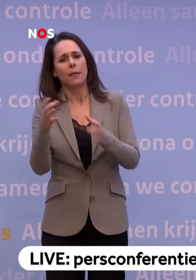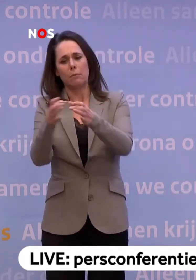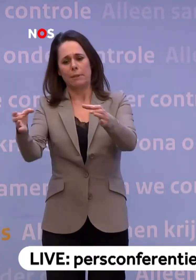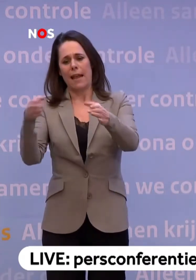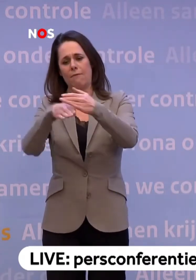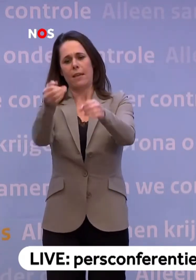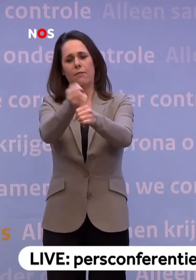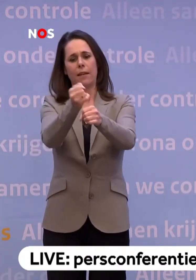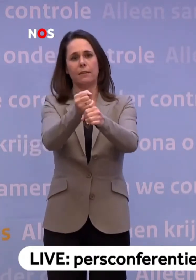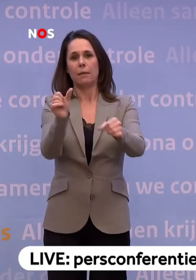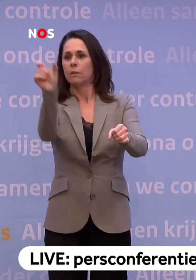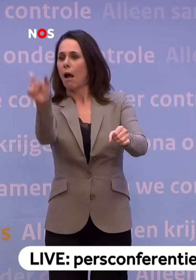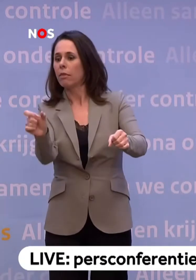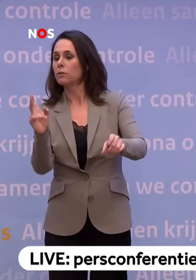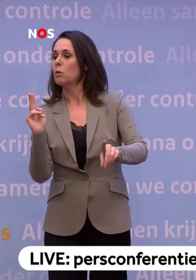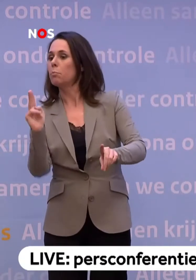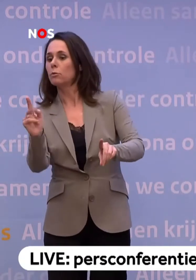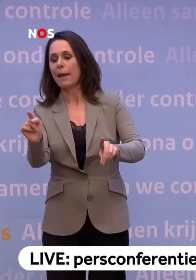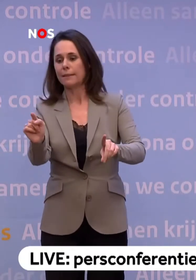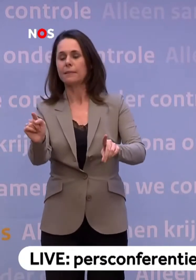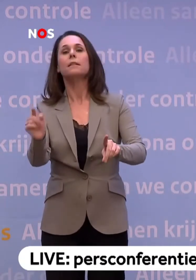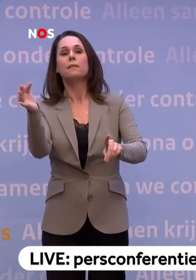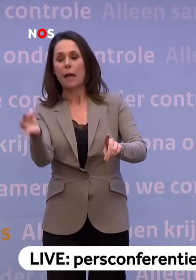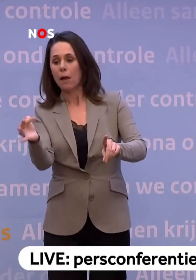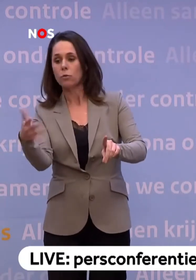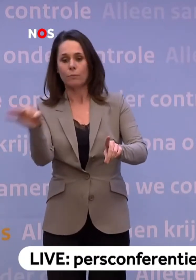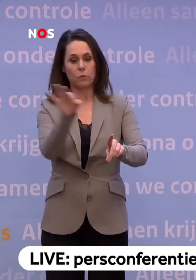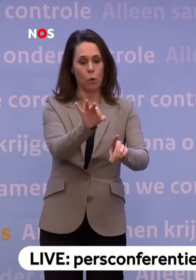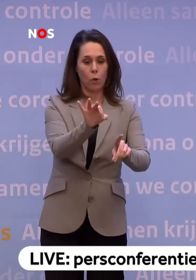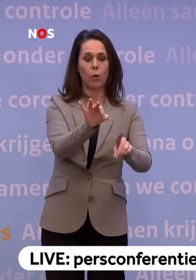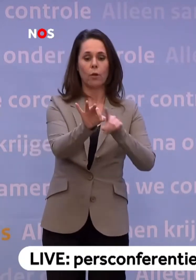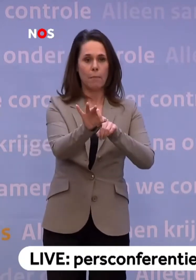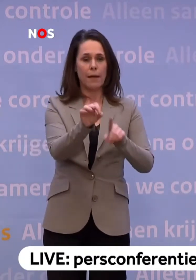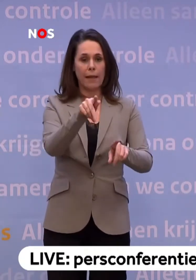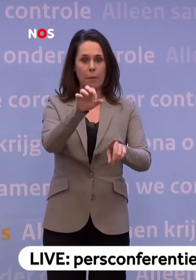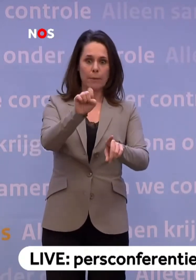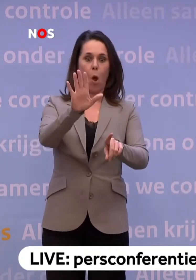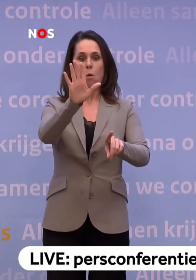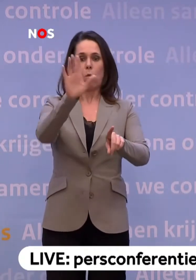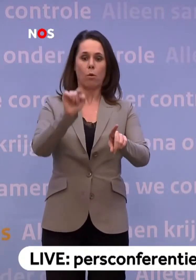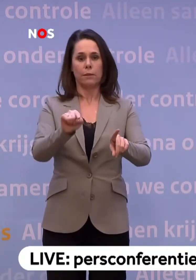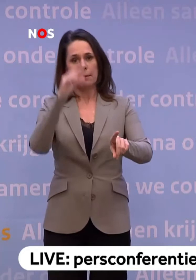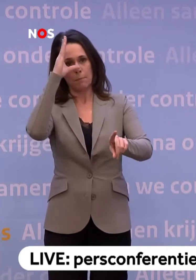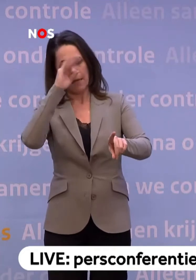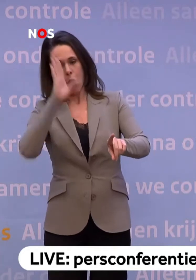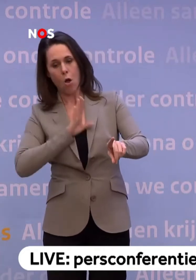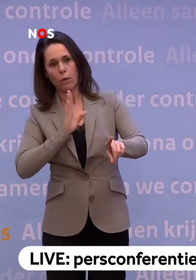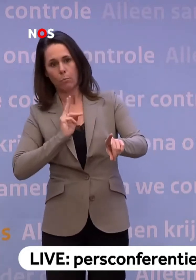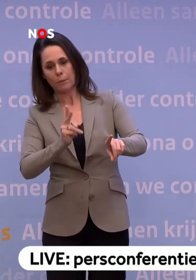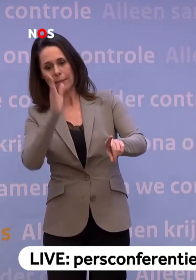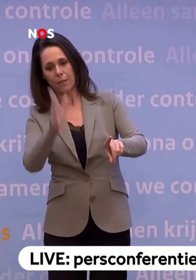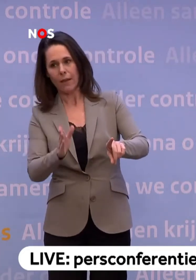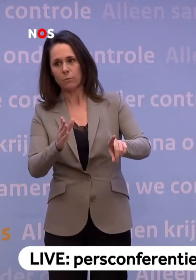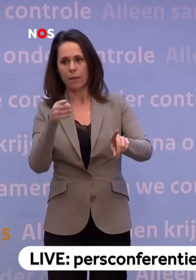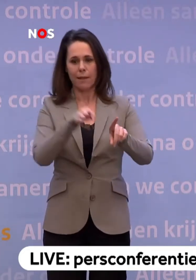besmet... ...nou, die moet dan thuis zitten, die komt dan weer terug... ...maar ja, dan geeft die gps ineens weer aan... ...oh, die meneer was ook nog besmet... ...dan blijf je toch